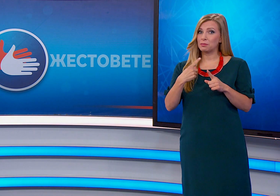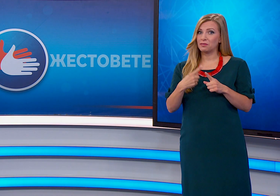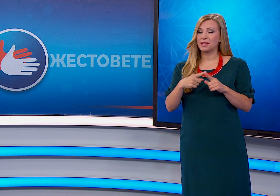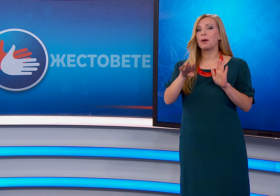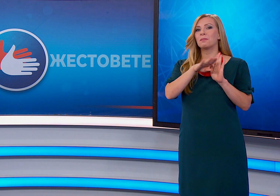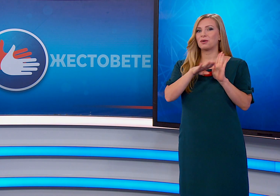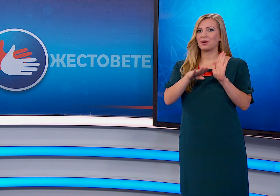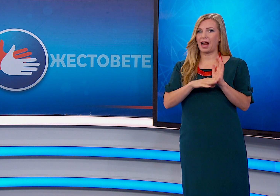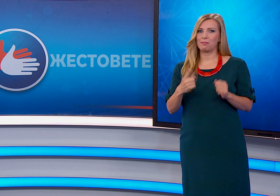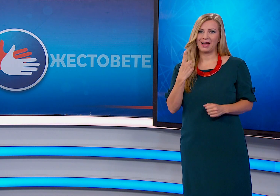по БНТ 1.